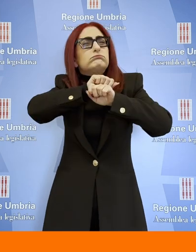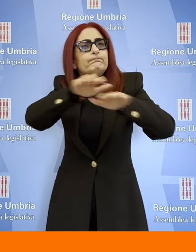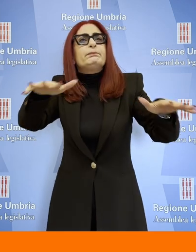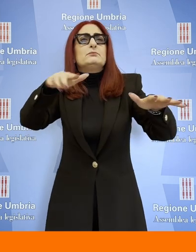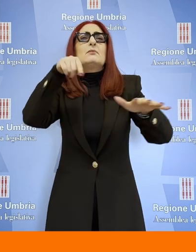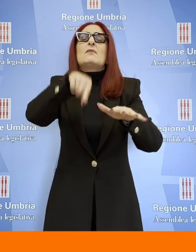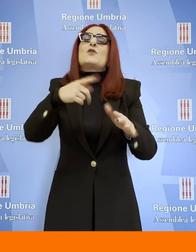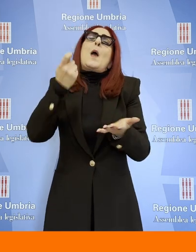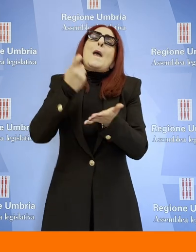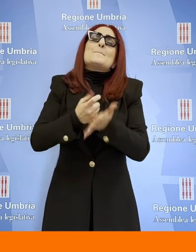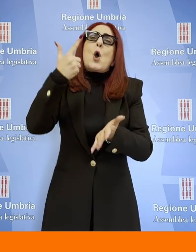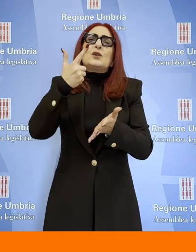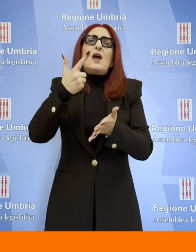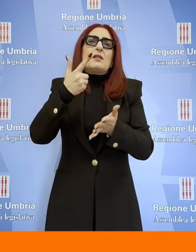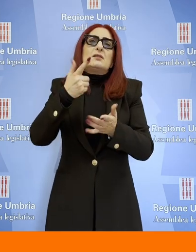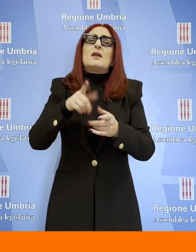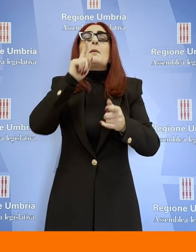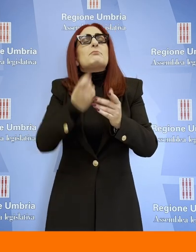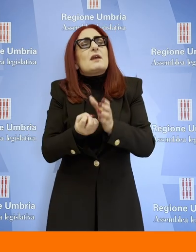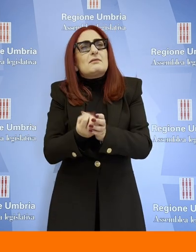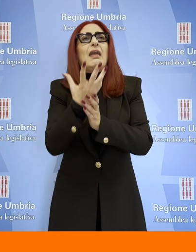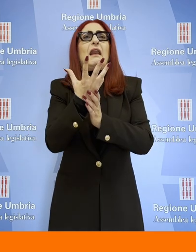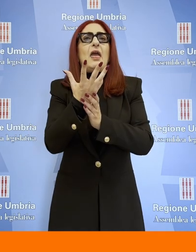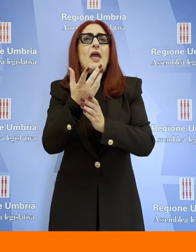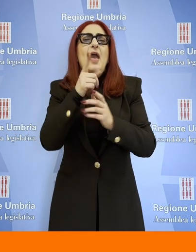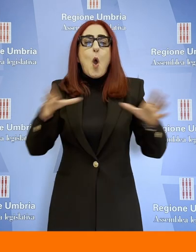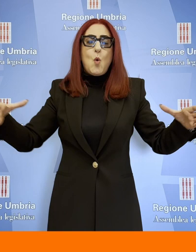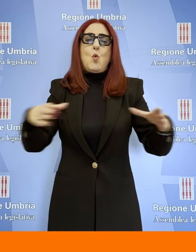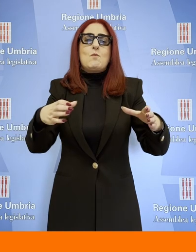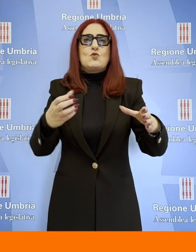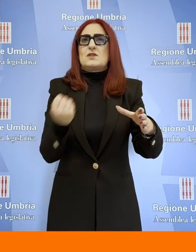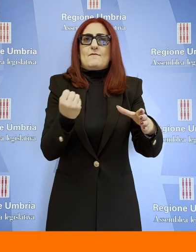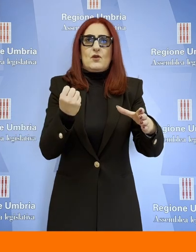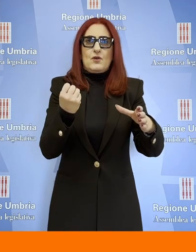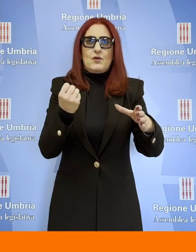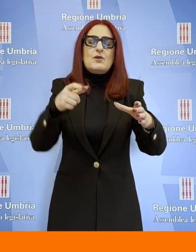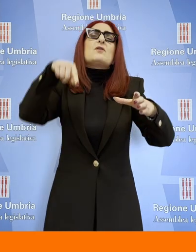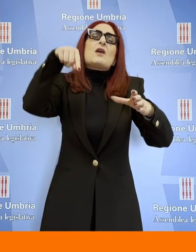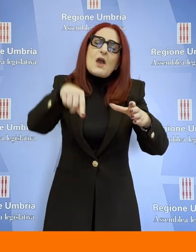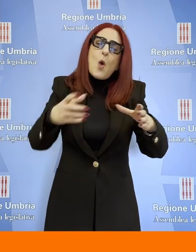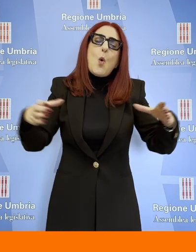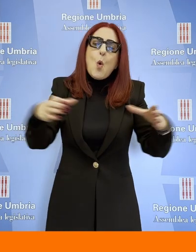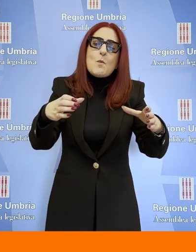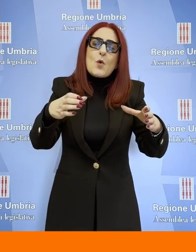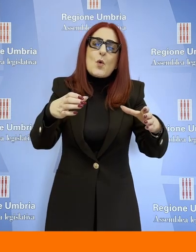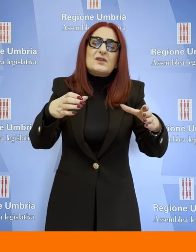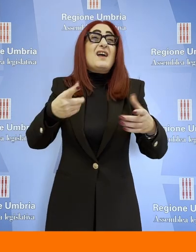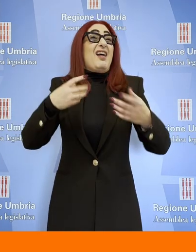comunità. Senza la dignità non c'è libertà, non c'è democrazia,